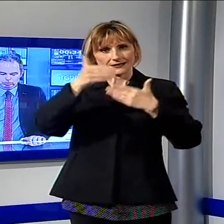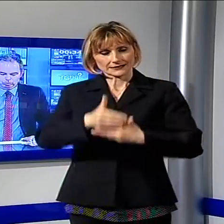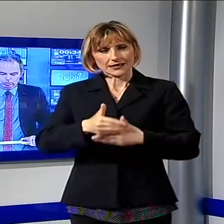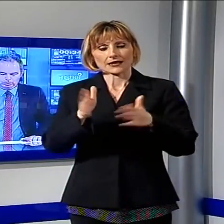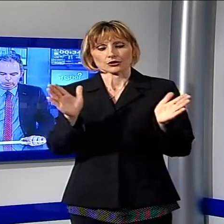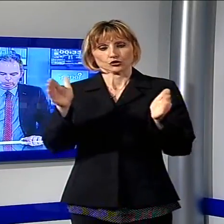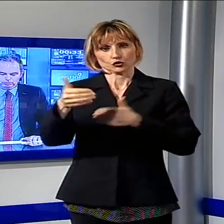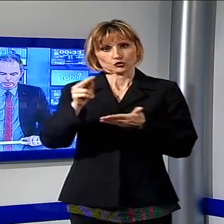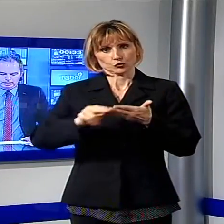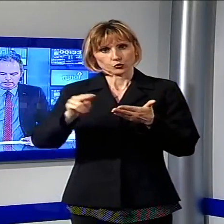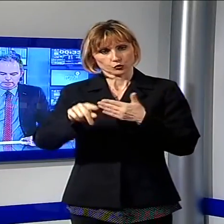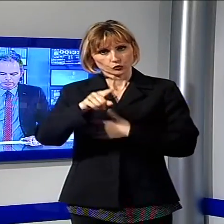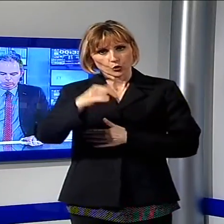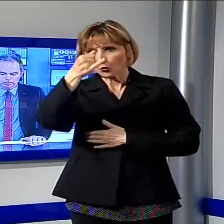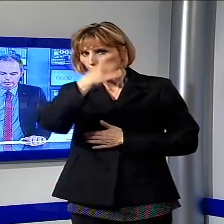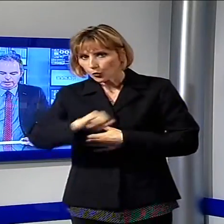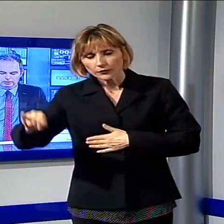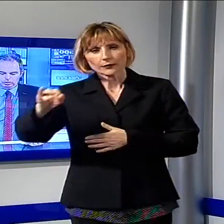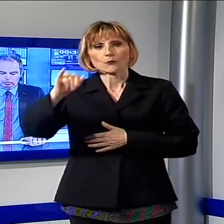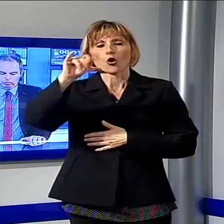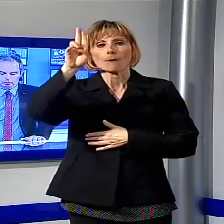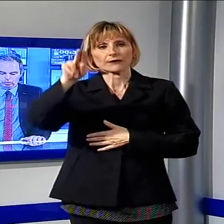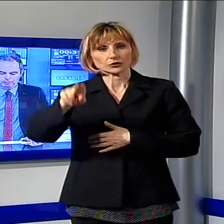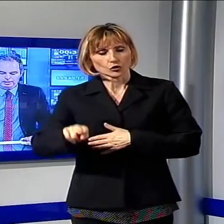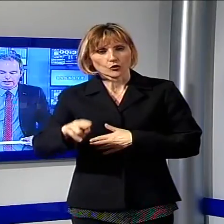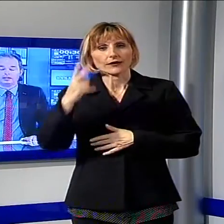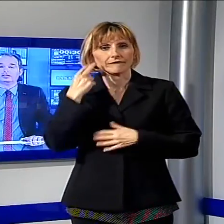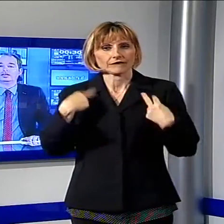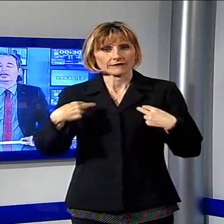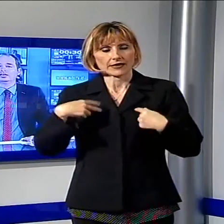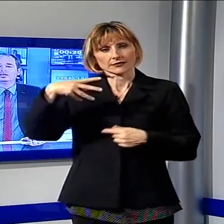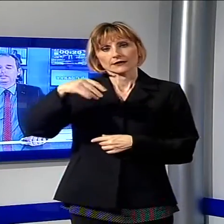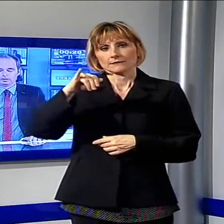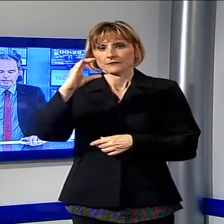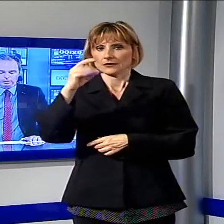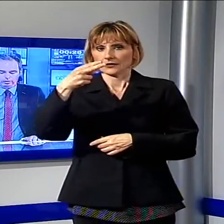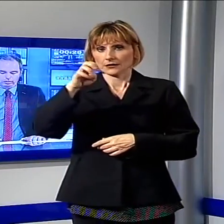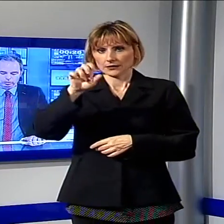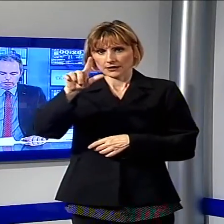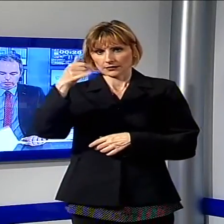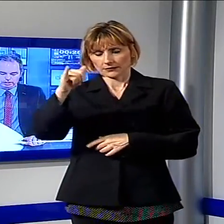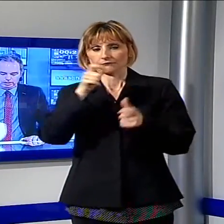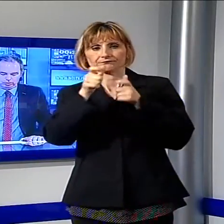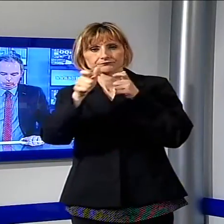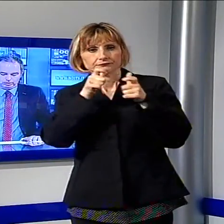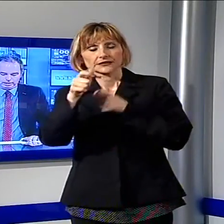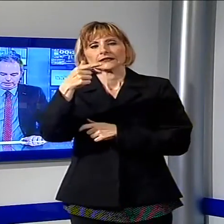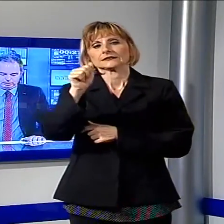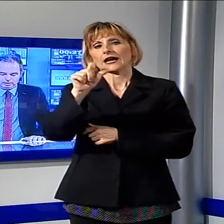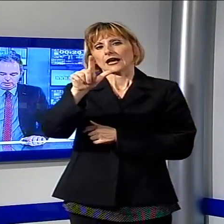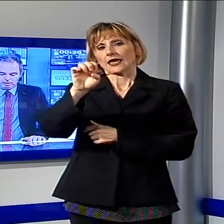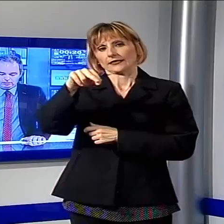nello studio dell'ultimo grande pittore vivente Giorgio Michetti che dialogherà con il nostro Sergio